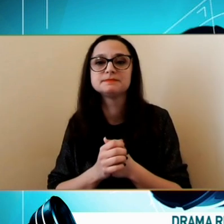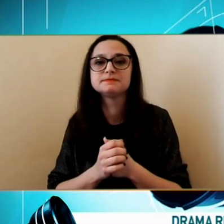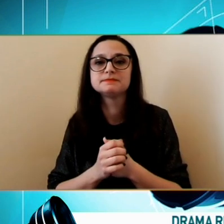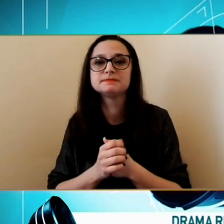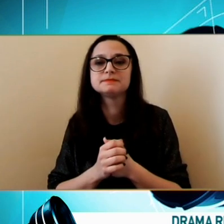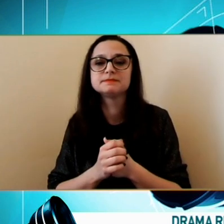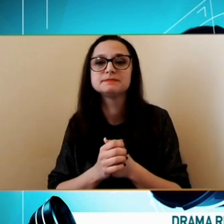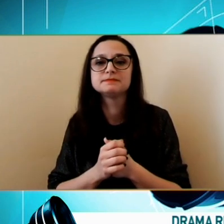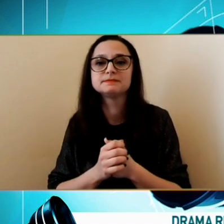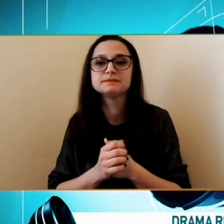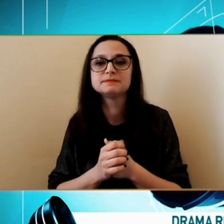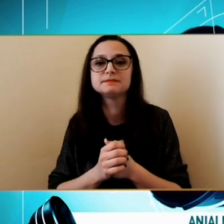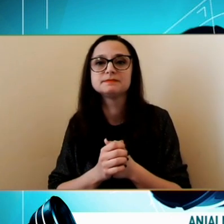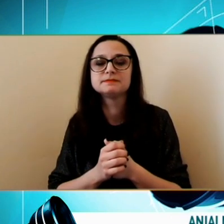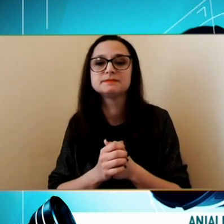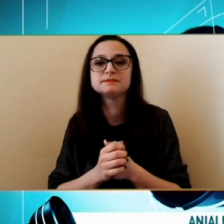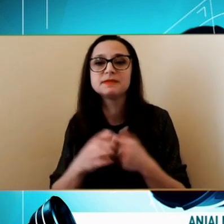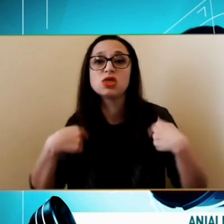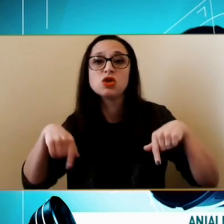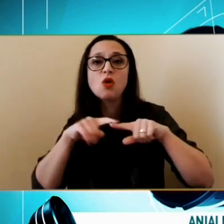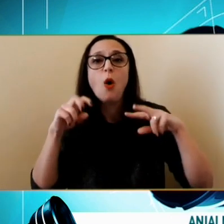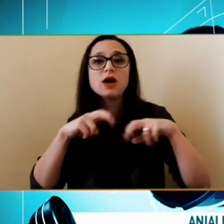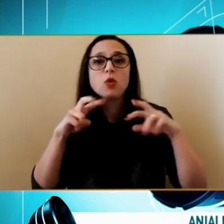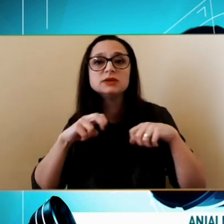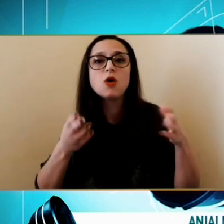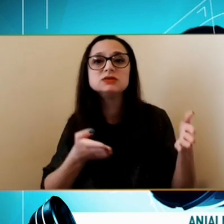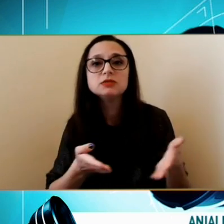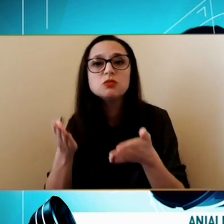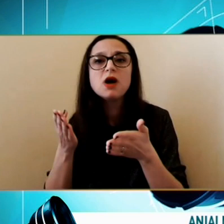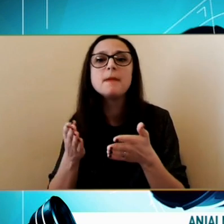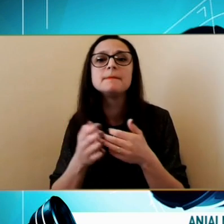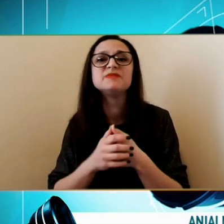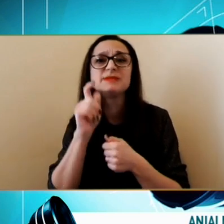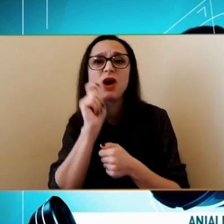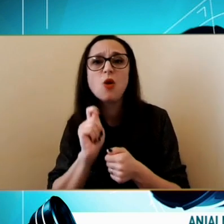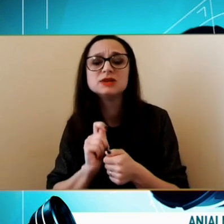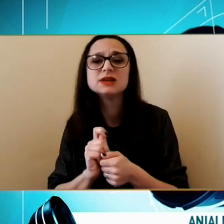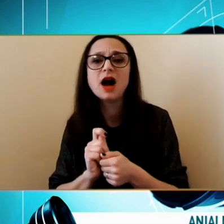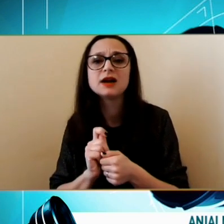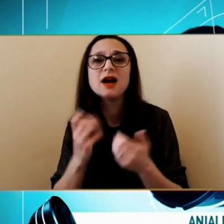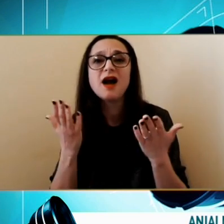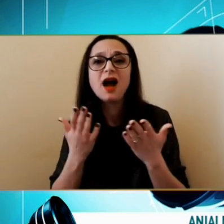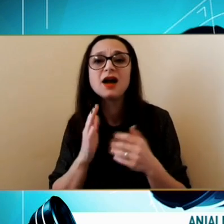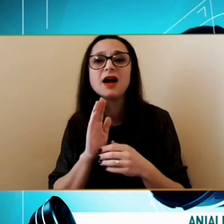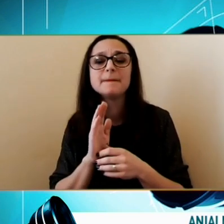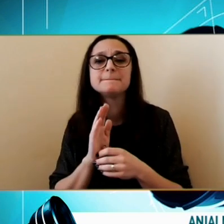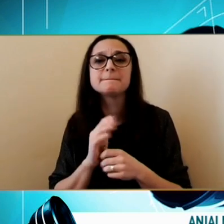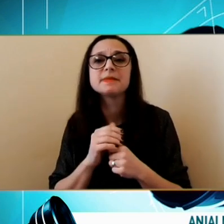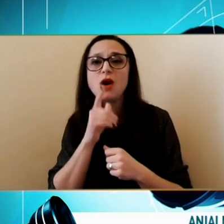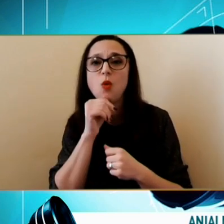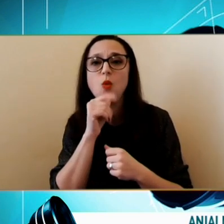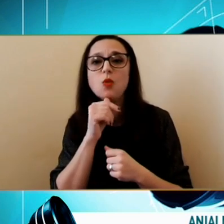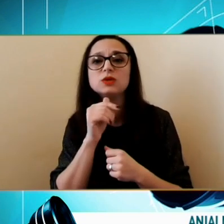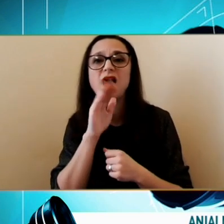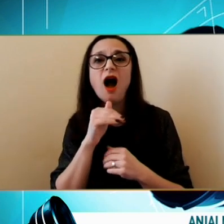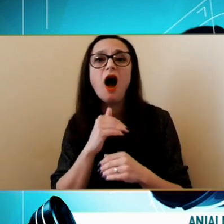Deci noi Căutăm să îi îndrumăm Într-o țară Spre o țară Care au Un nivel de trai